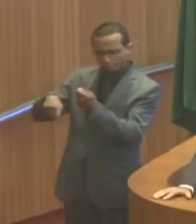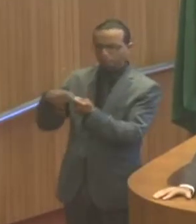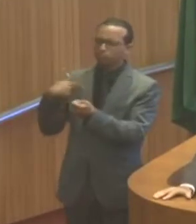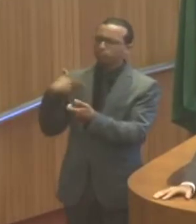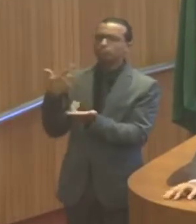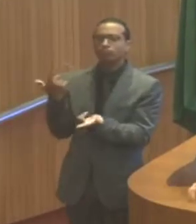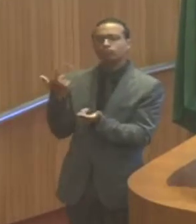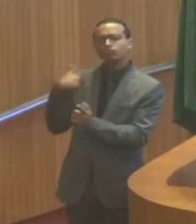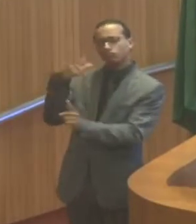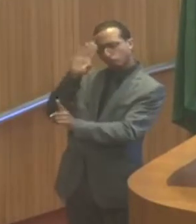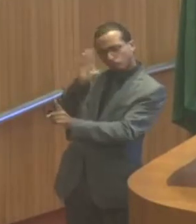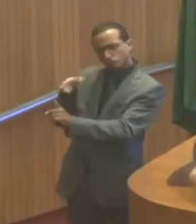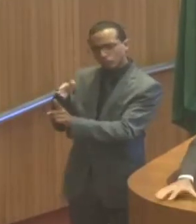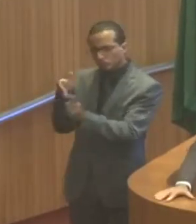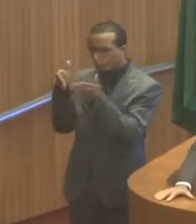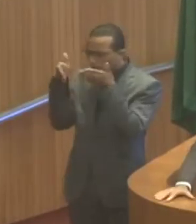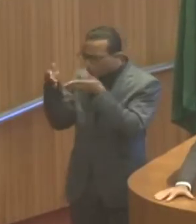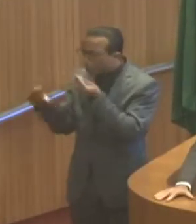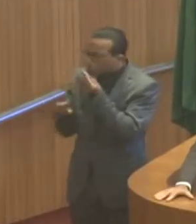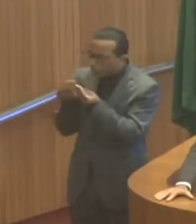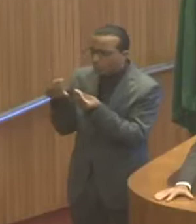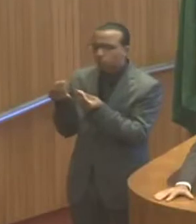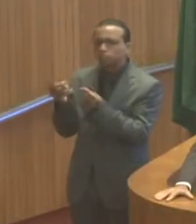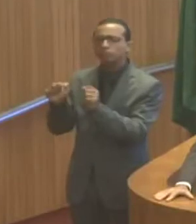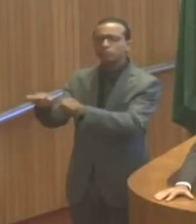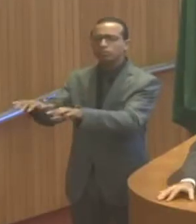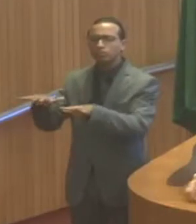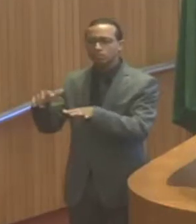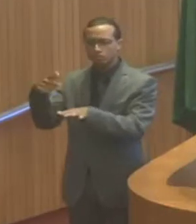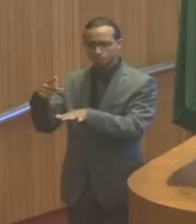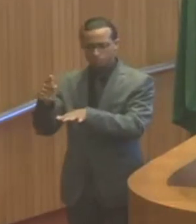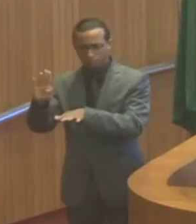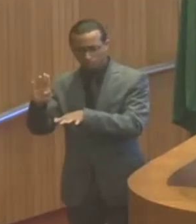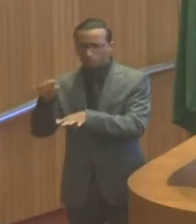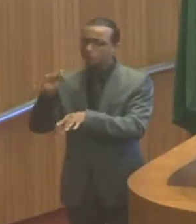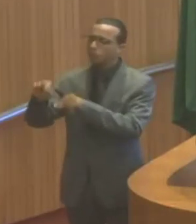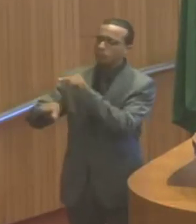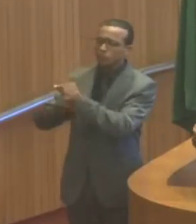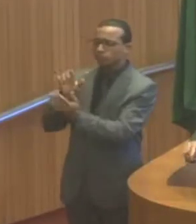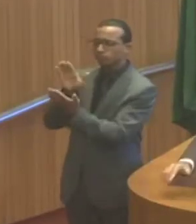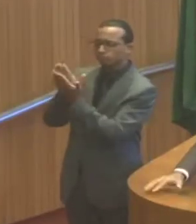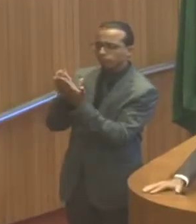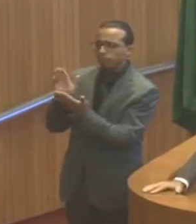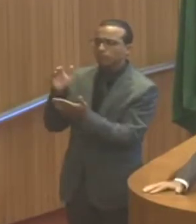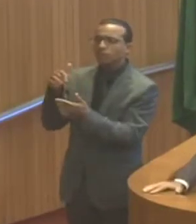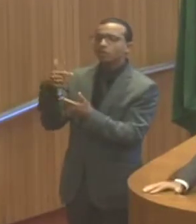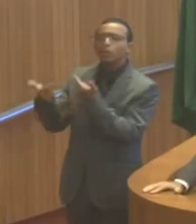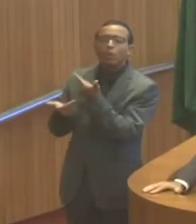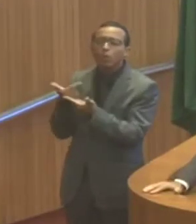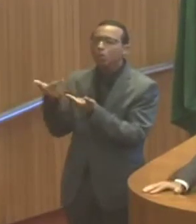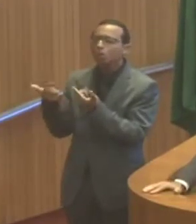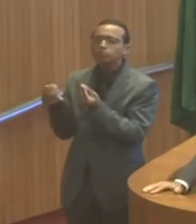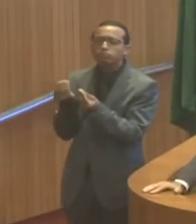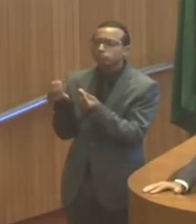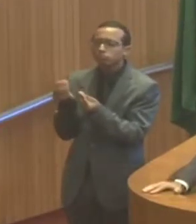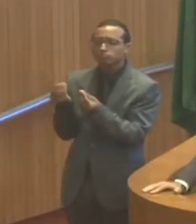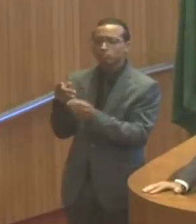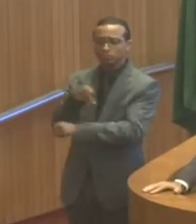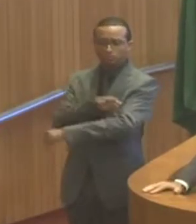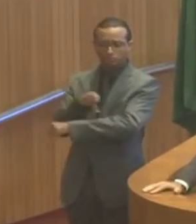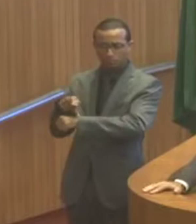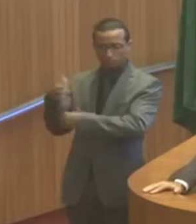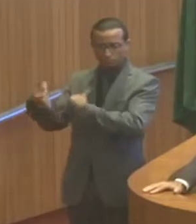de uma audiência pública que tratou a questão da pedagogia da alternância aqui no Estado.